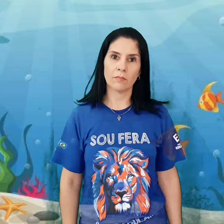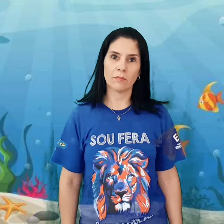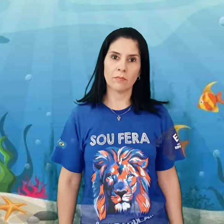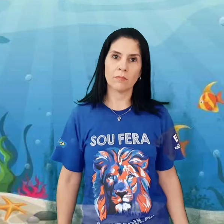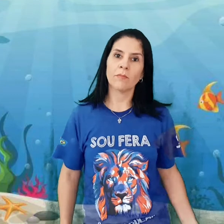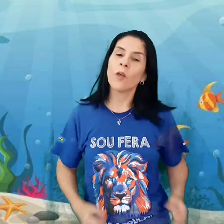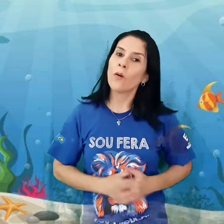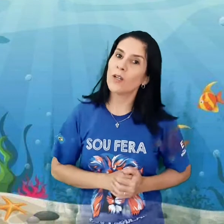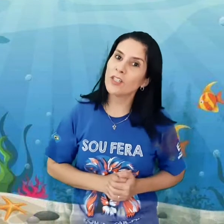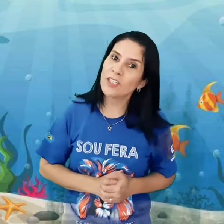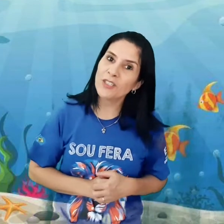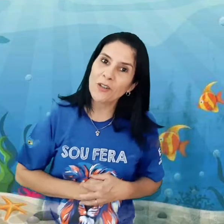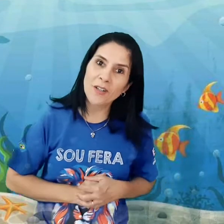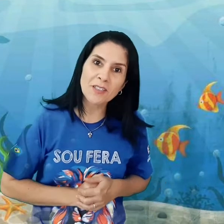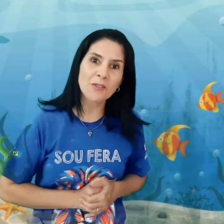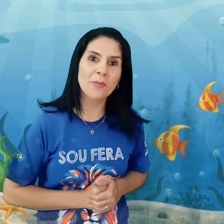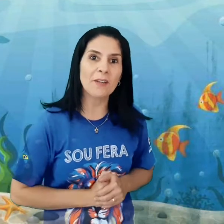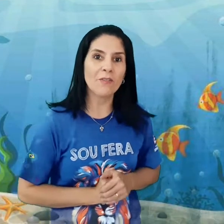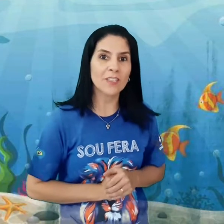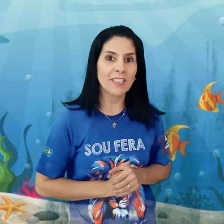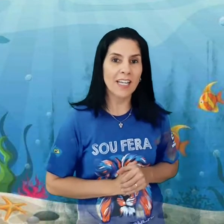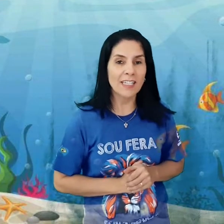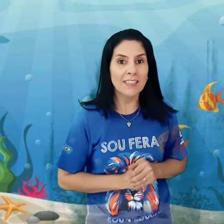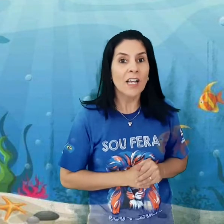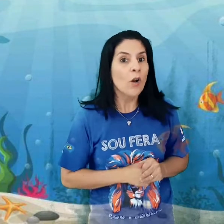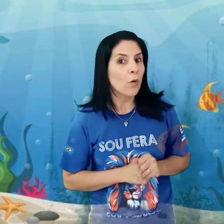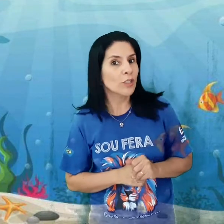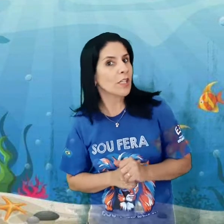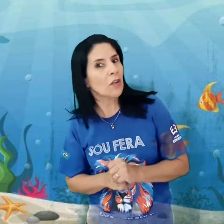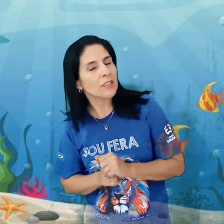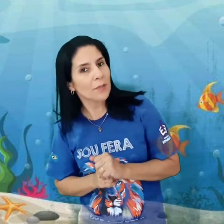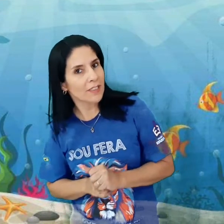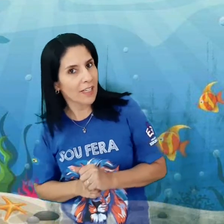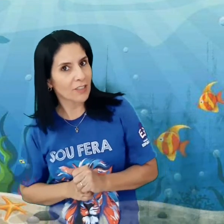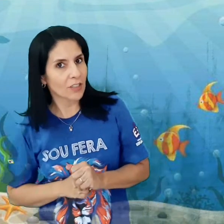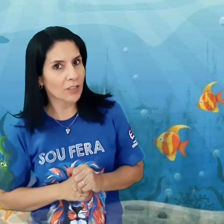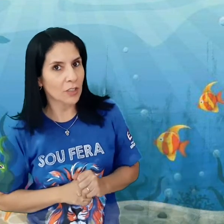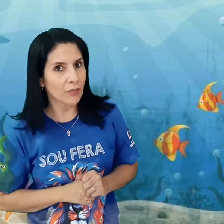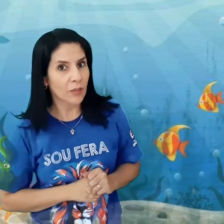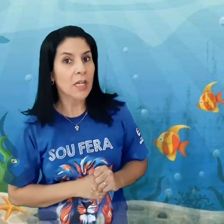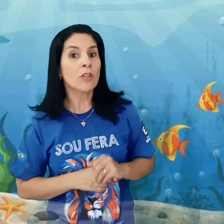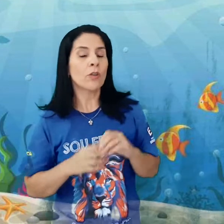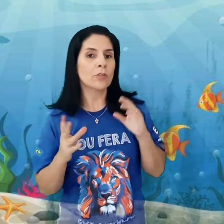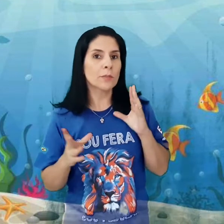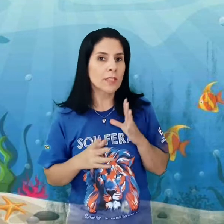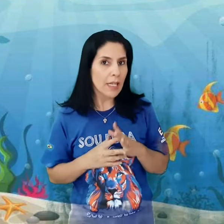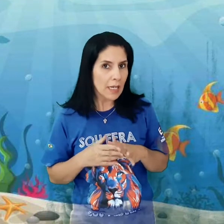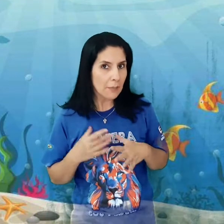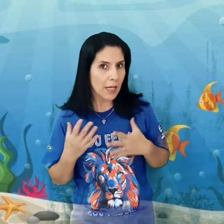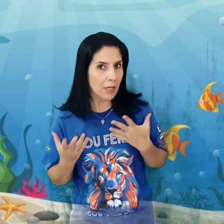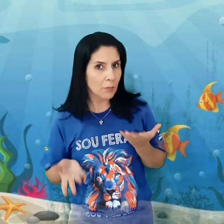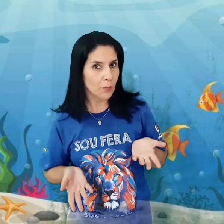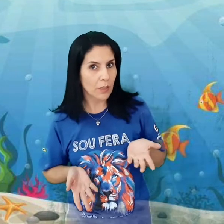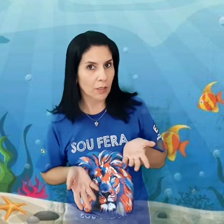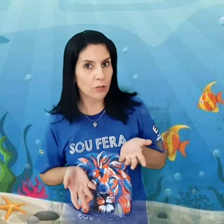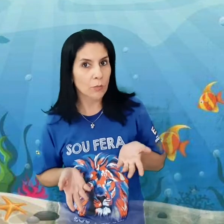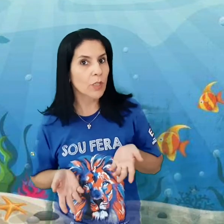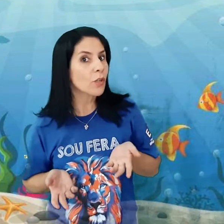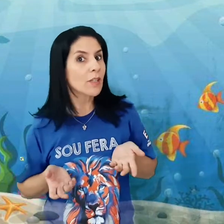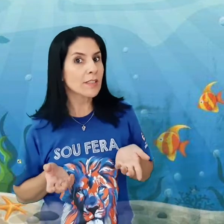Oi Jardim 2, tudo bem com vocês? Hoje na nossa aprendizagem ativa, nós vamos relembrar um pouquinho sobre o que nós